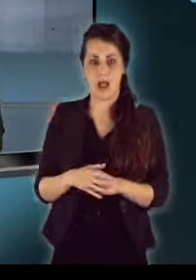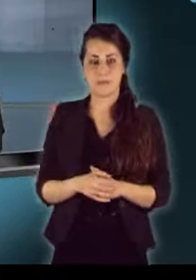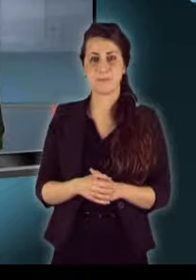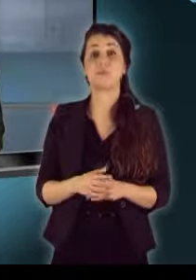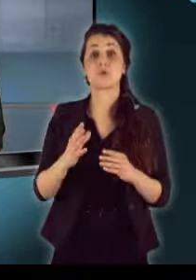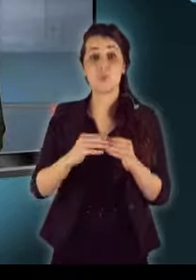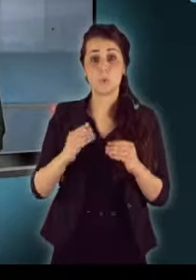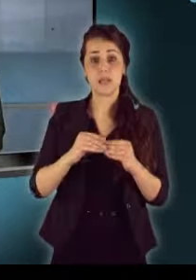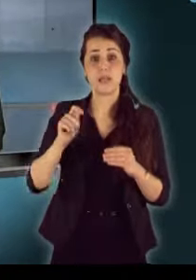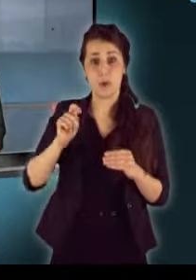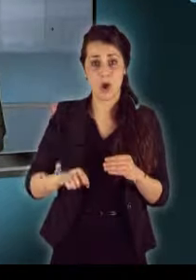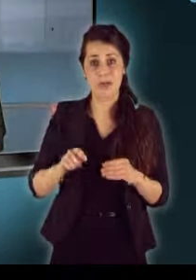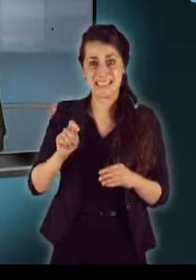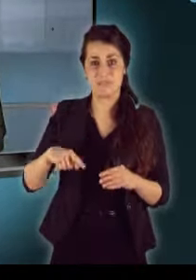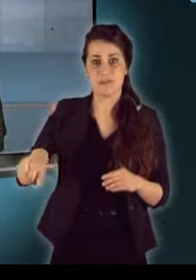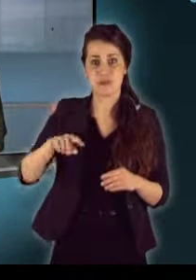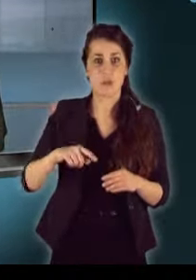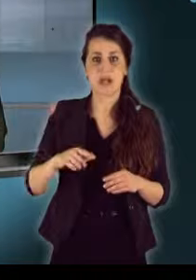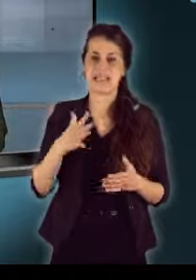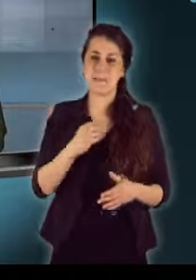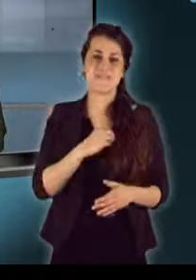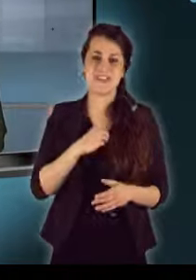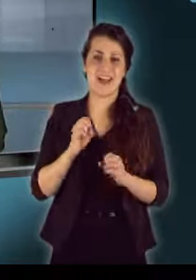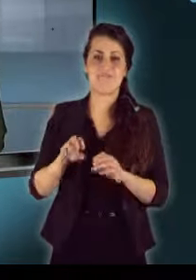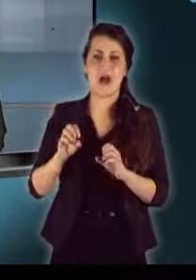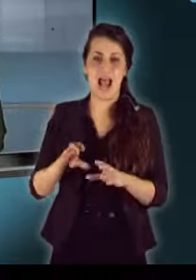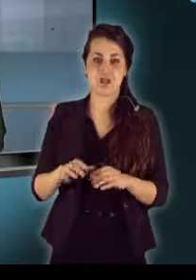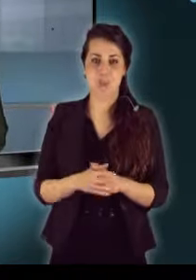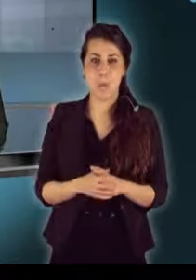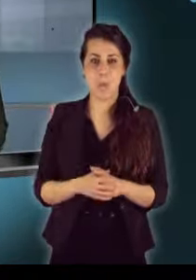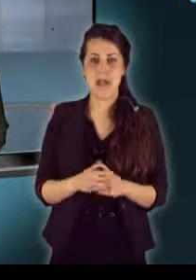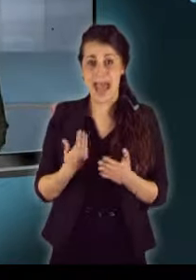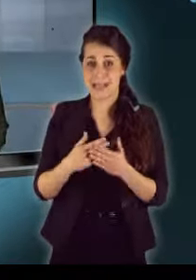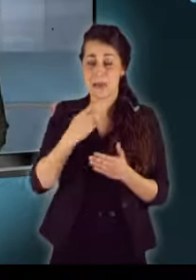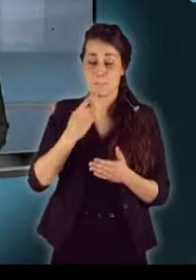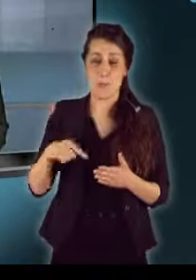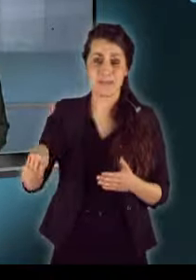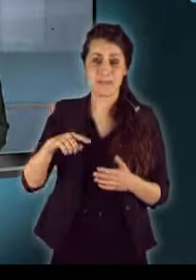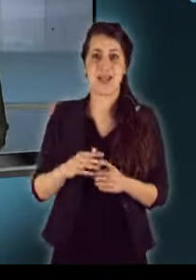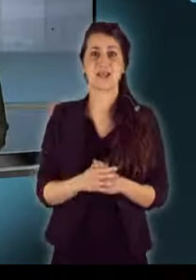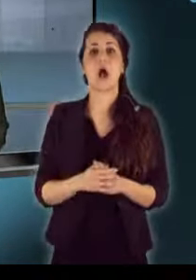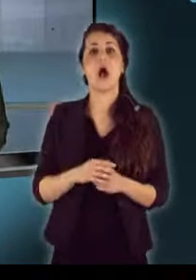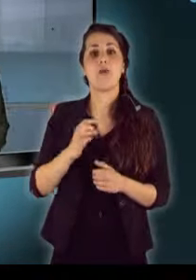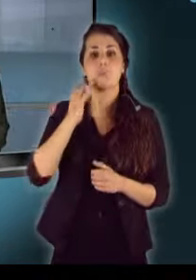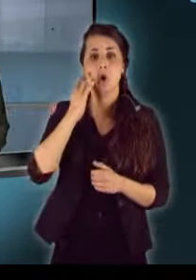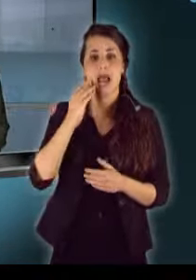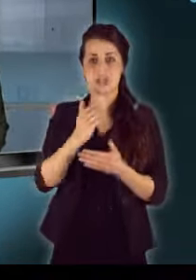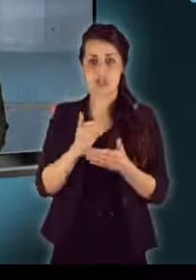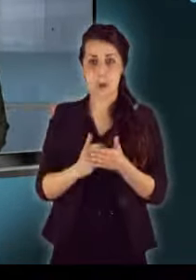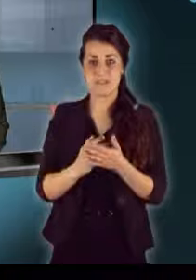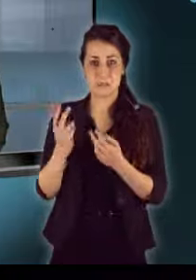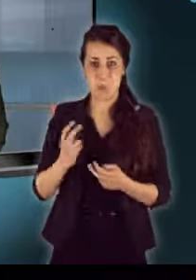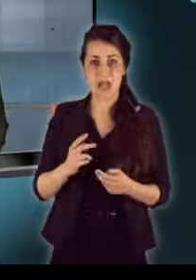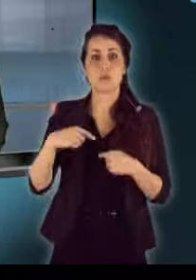A romániai parlamenti képviselők nem félnek a varázslók átkaitól, legalábbis ezt állítják. A bukaresti törvényhozás